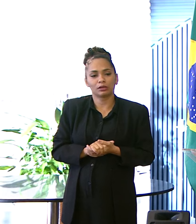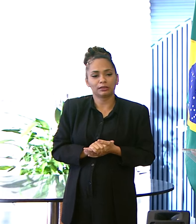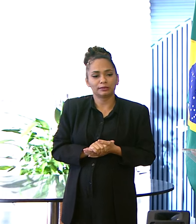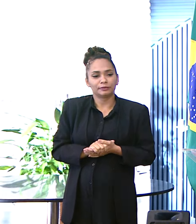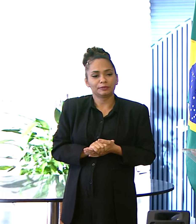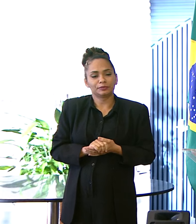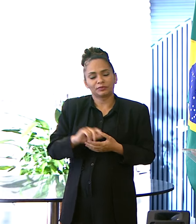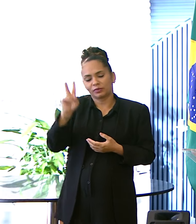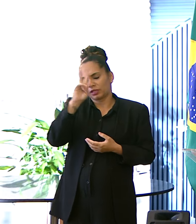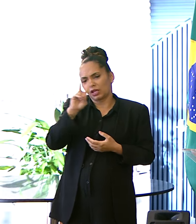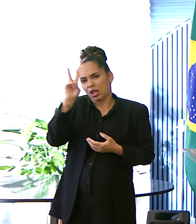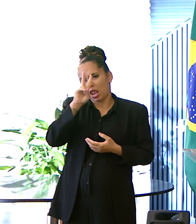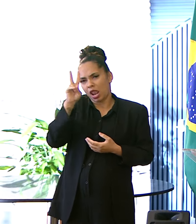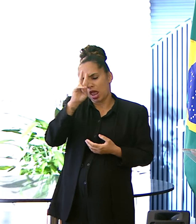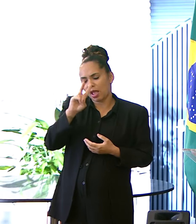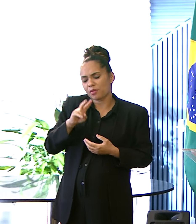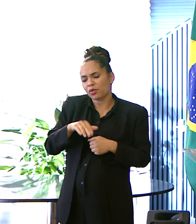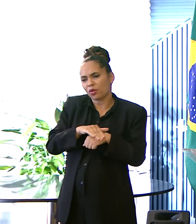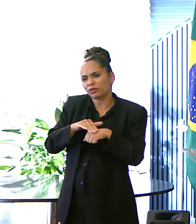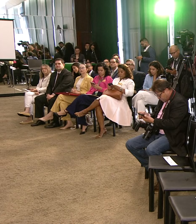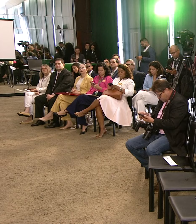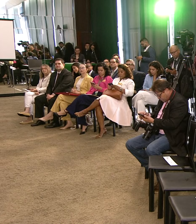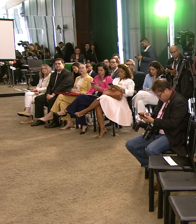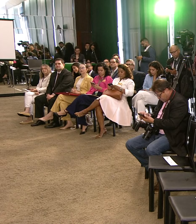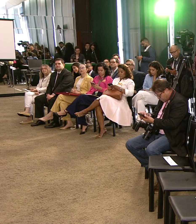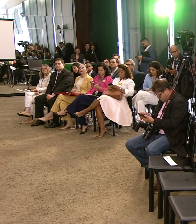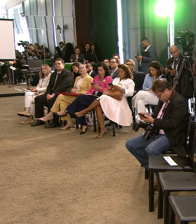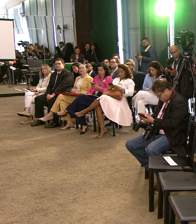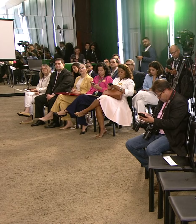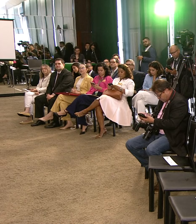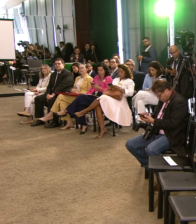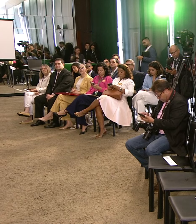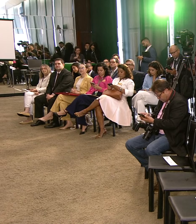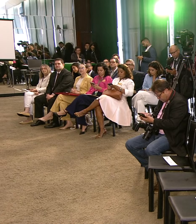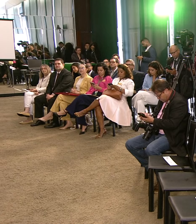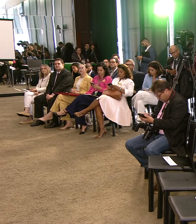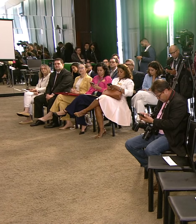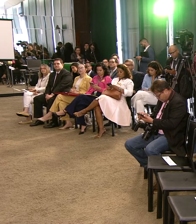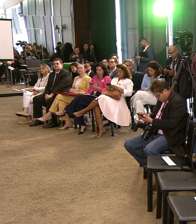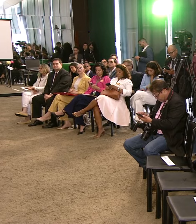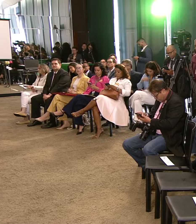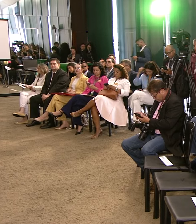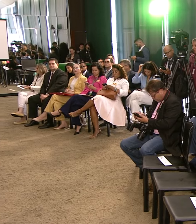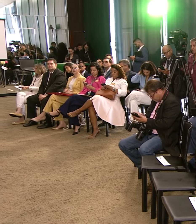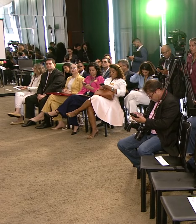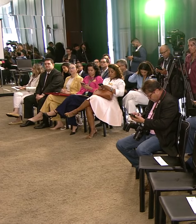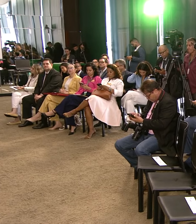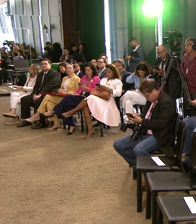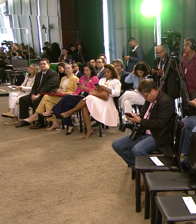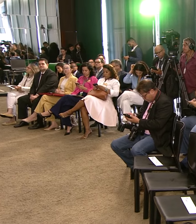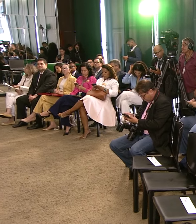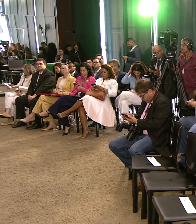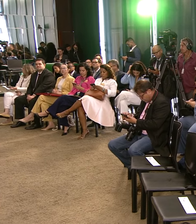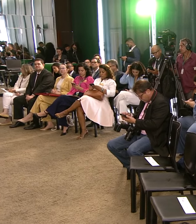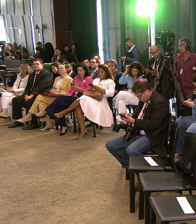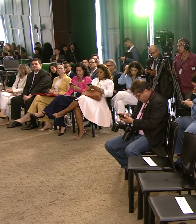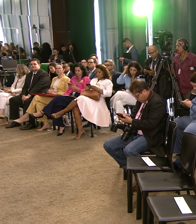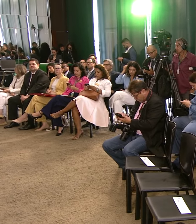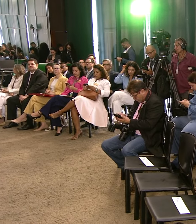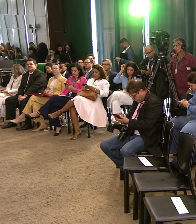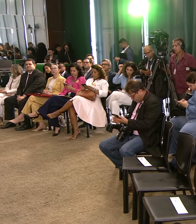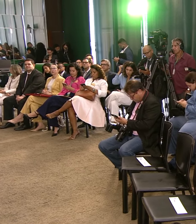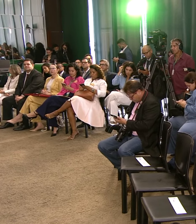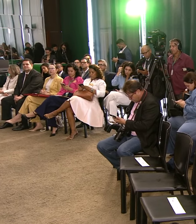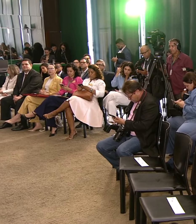Eu me lembro Que eu liguei Para o Daniel E disse Dani Tem milhares De maternidades Inclusive A Maria